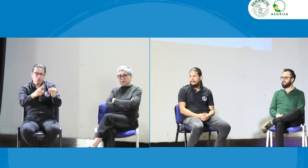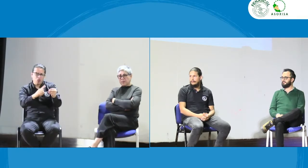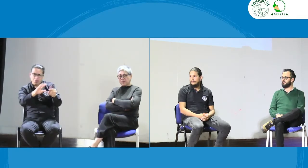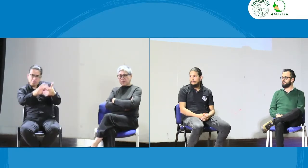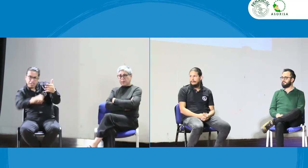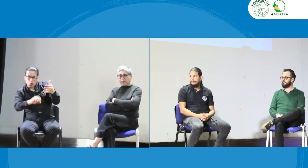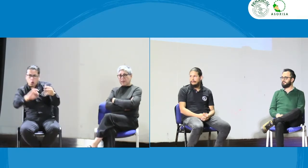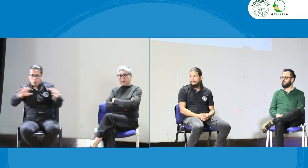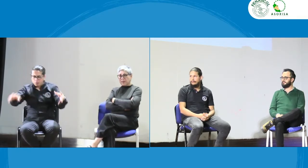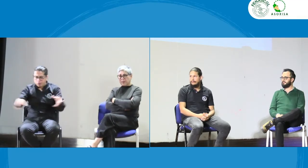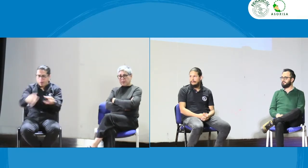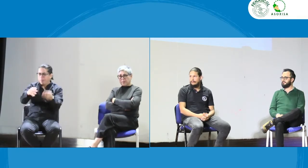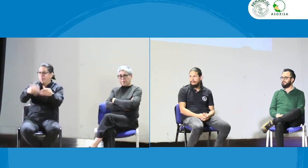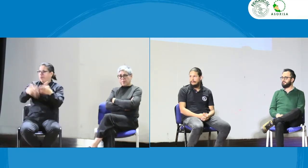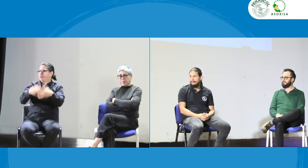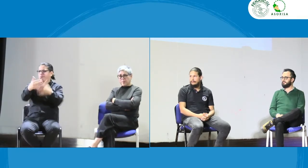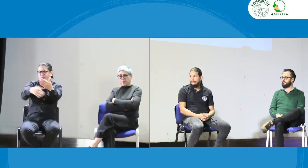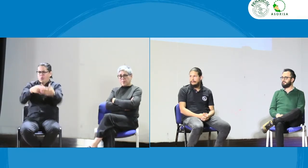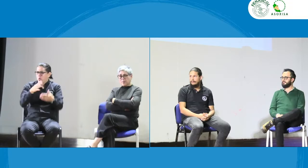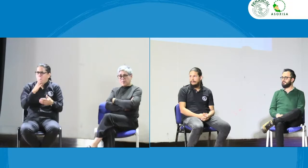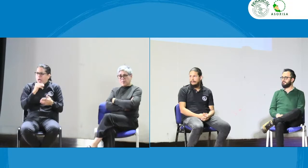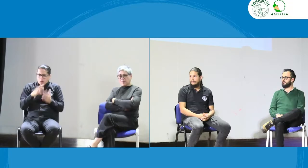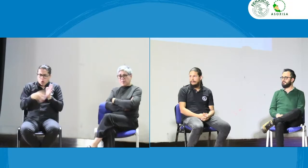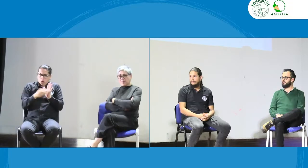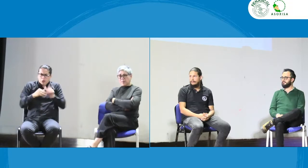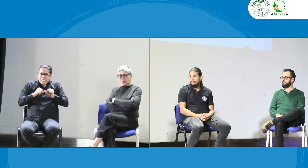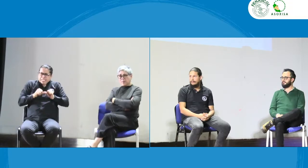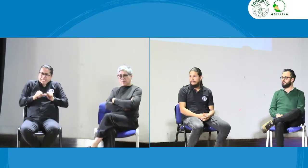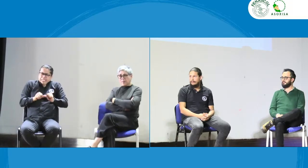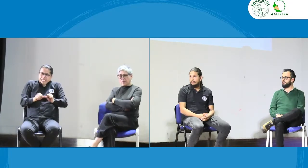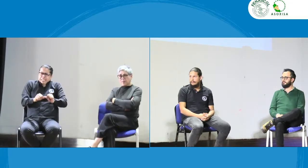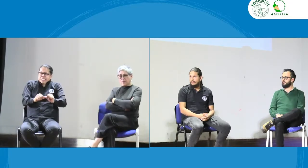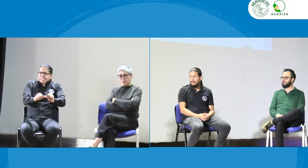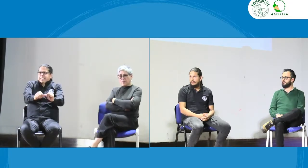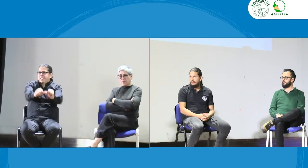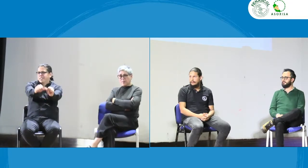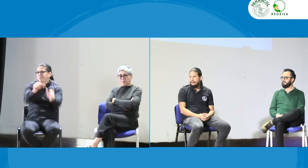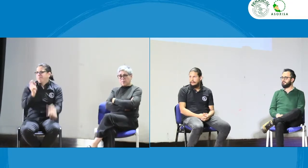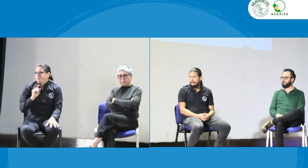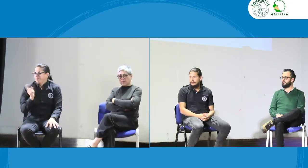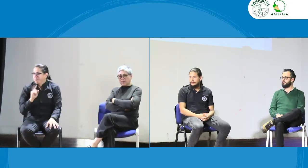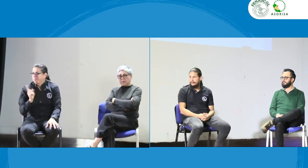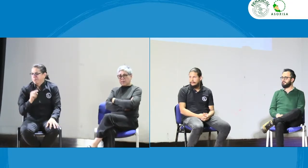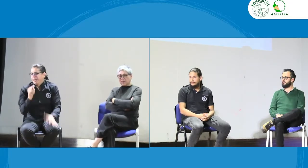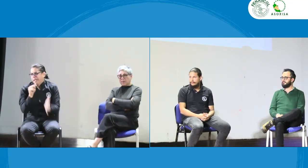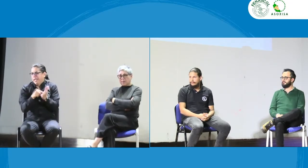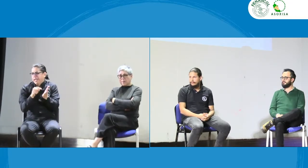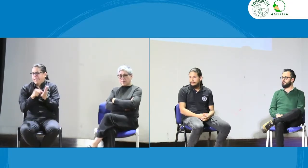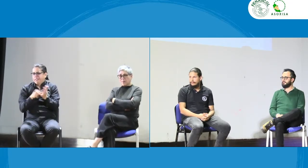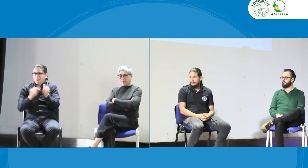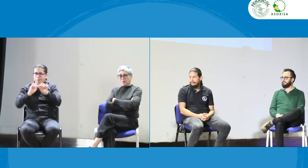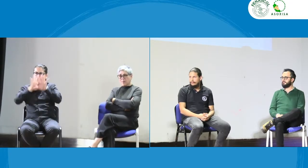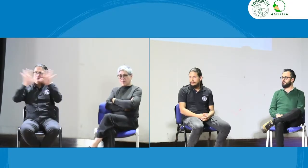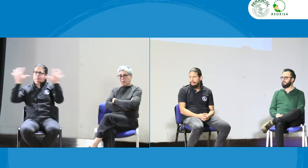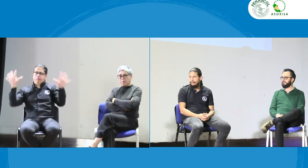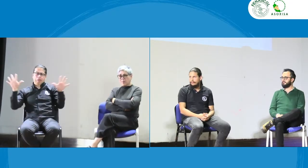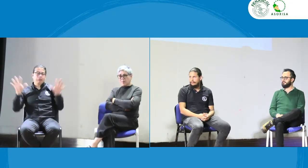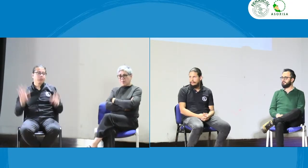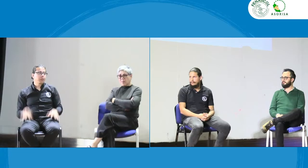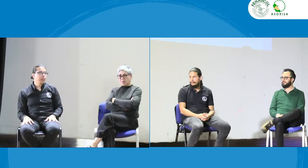cambiar, de pronto vamos a tener que omitir algunas cosas que están allí. Eso no quiere decir que va a permanecer en el tiempo estático. Es importante